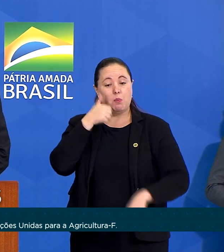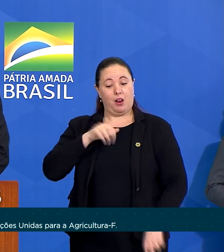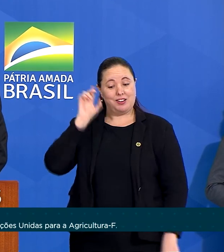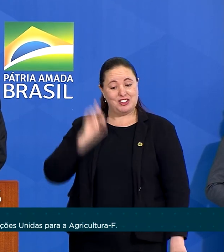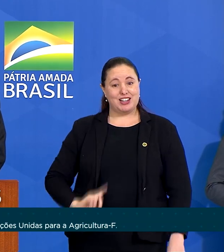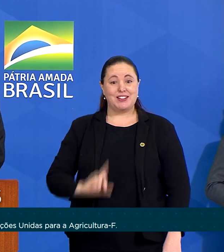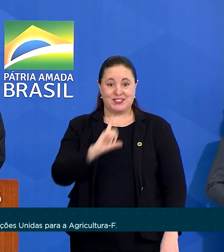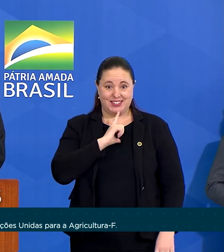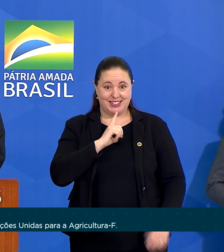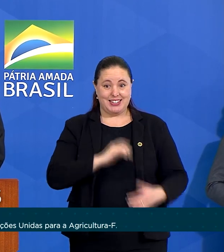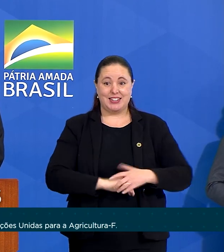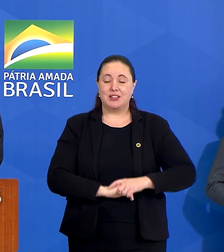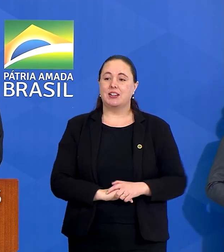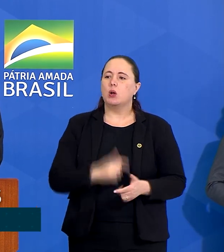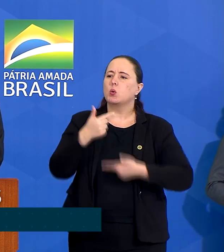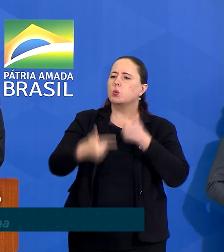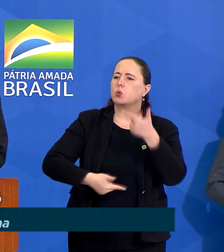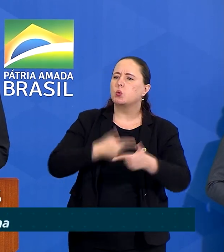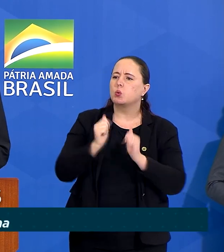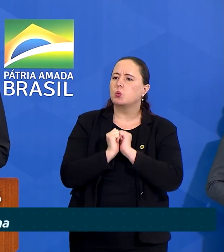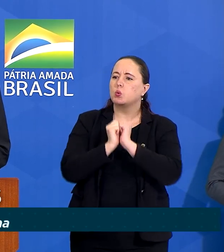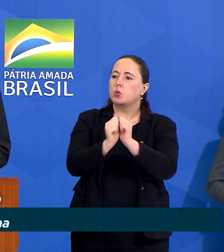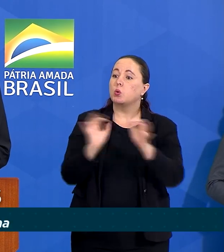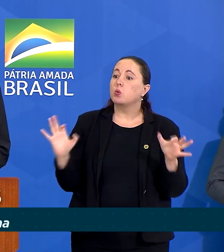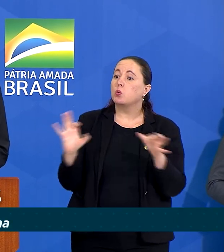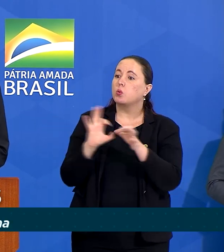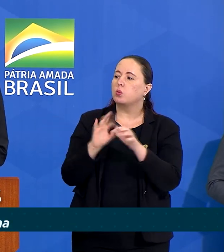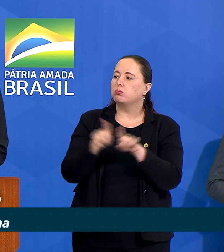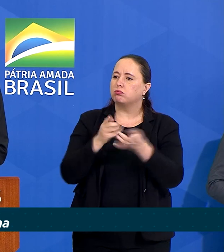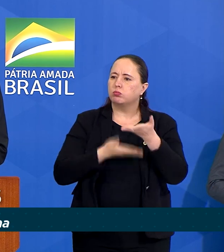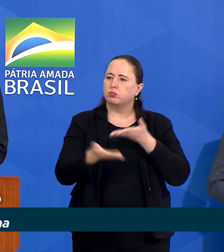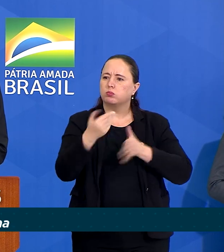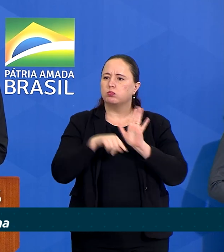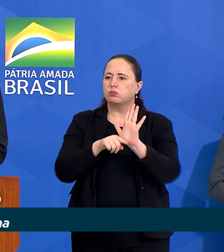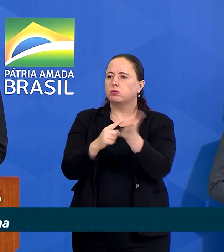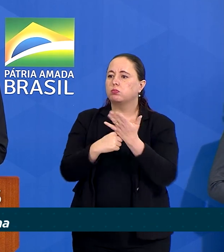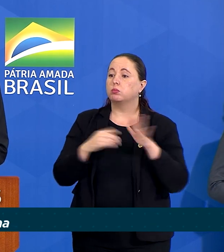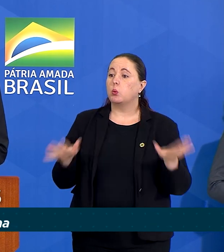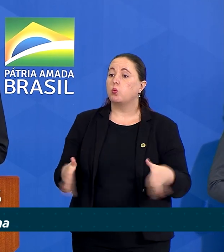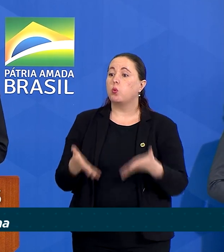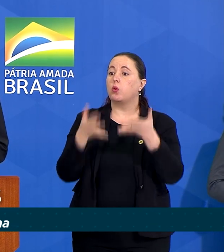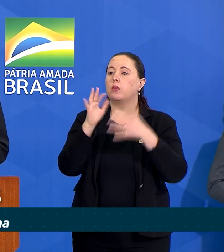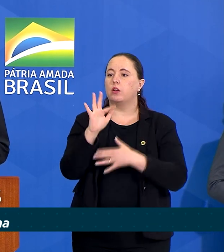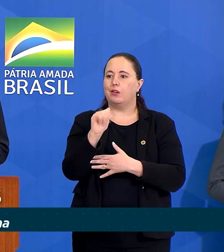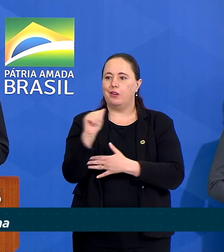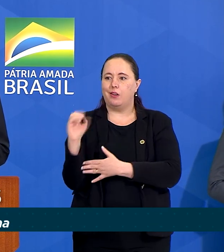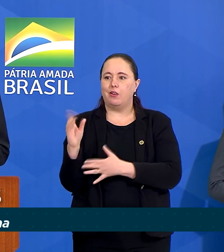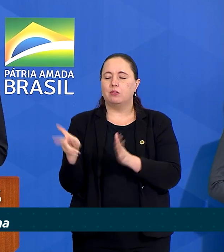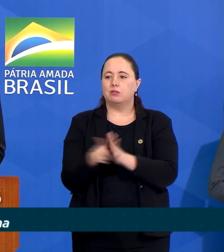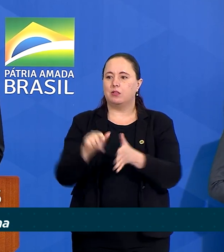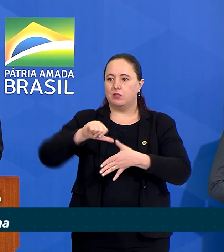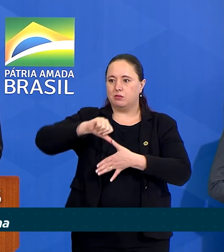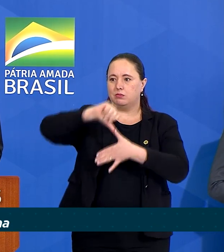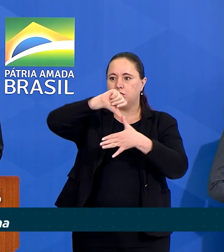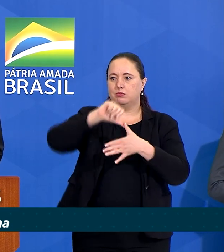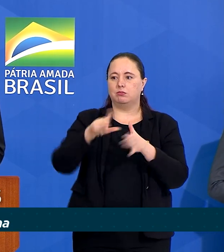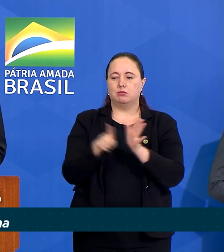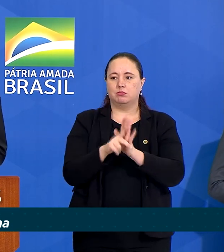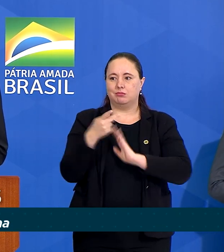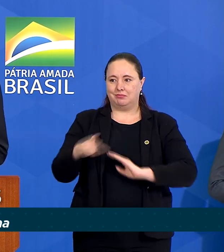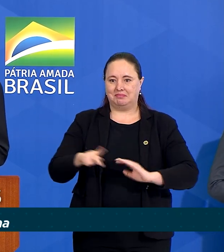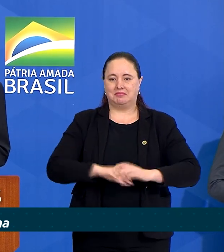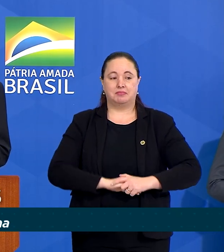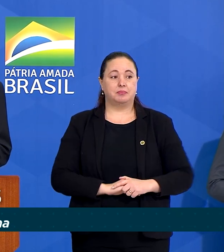Direitos, uma iniciativa conjunta e colaborativa promovida pela FAO na América Latina e no Caribe,